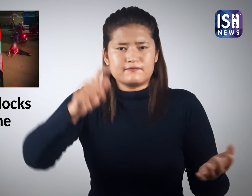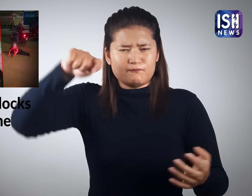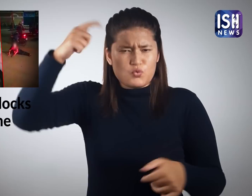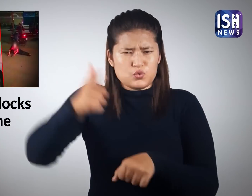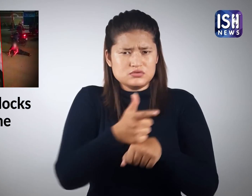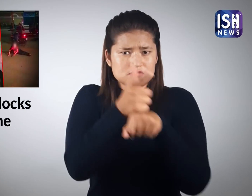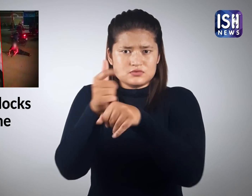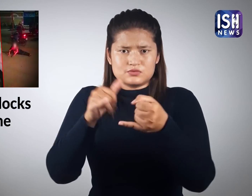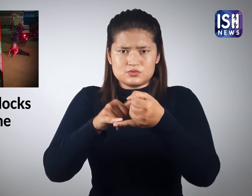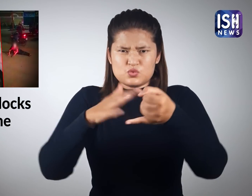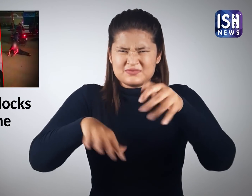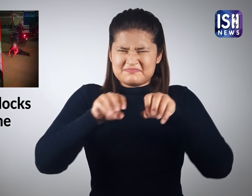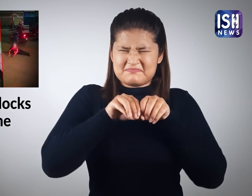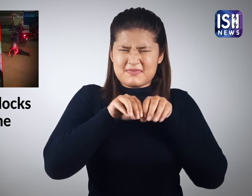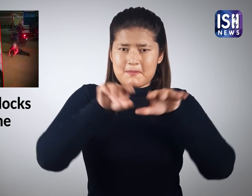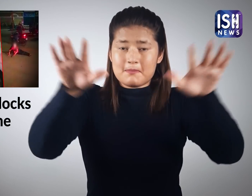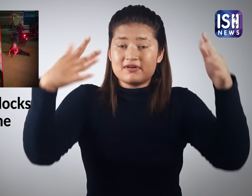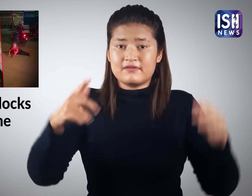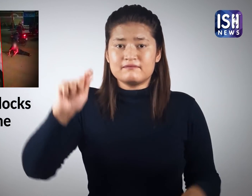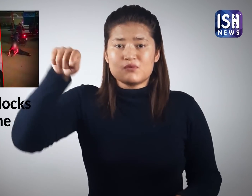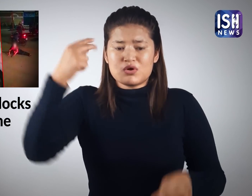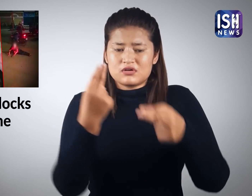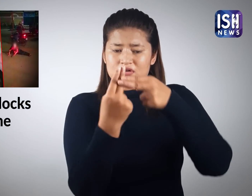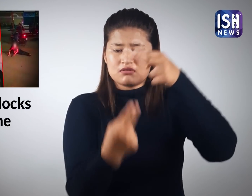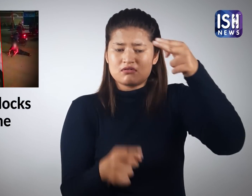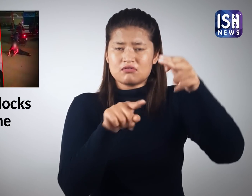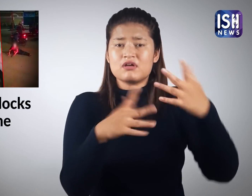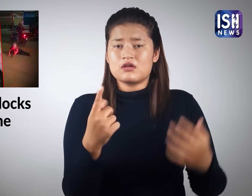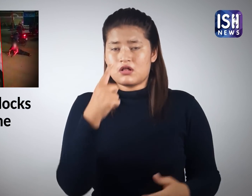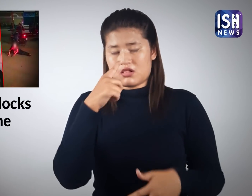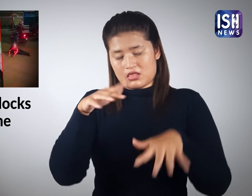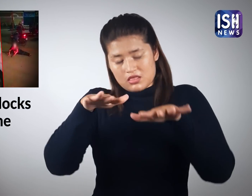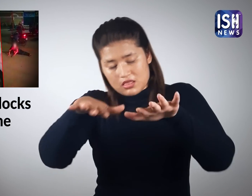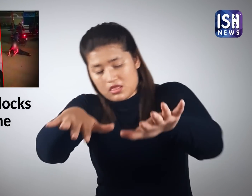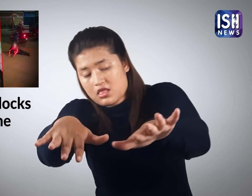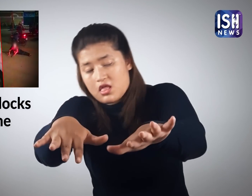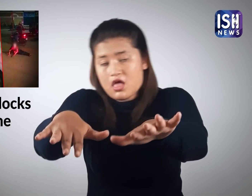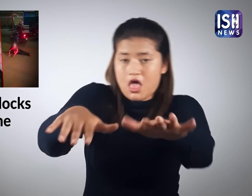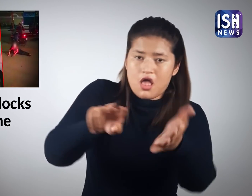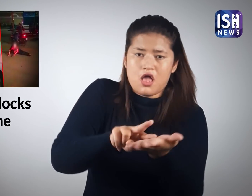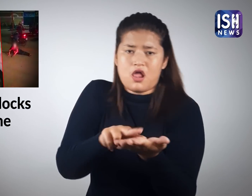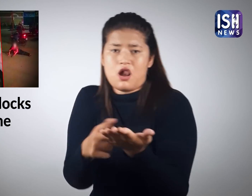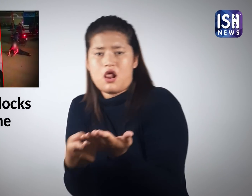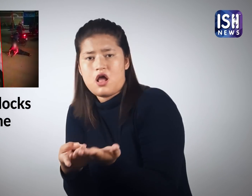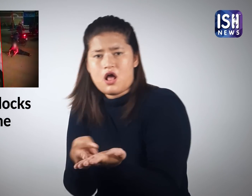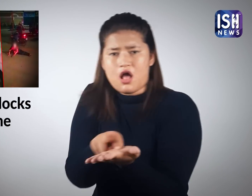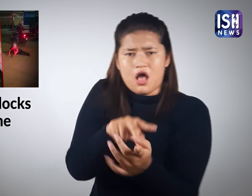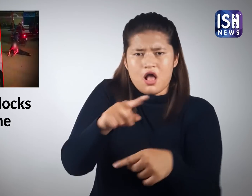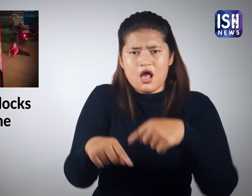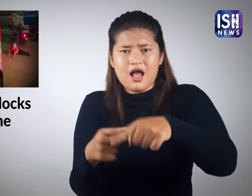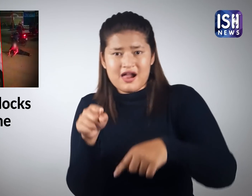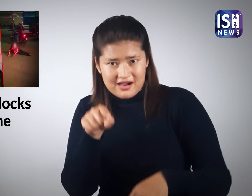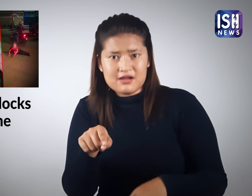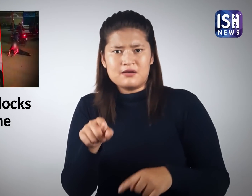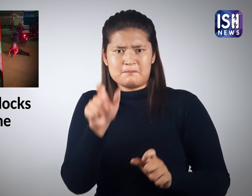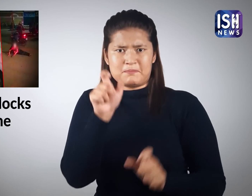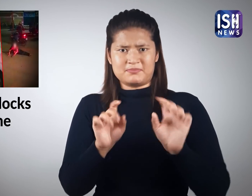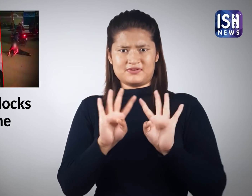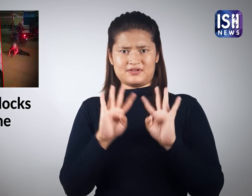गटना के वीडियो सोचल मीडिया पर वाइरल हो गए। वीडियो में महिला को सड़क पर लेटे हुए, स्ट्रेचिंग करते हुए, इधर उधर लुटकते हुए देखा जा सकता